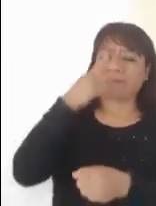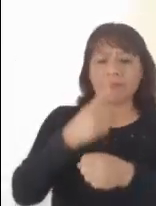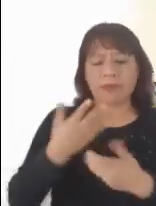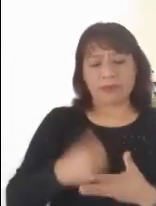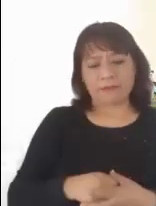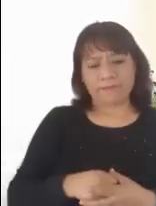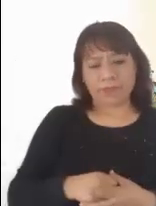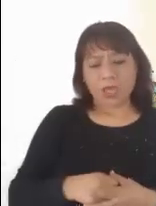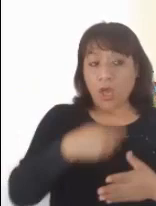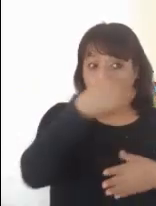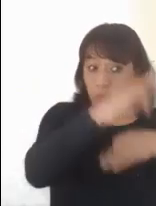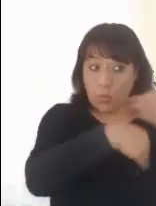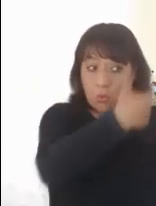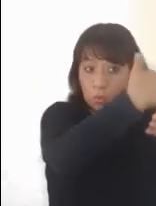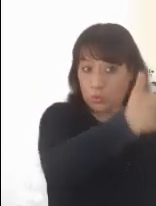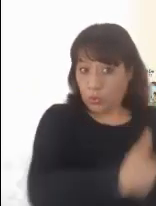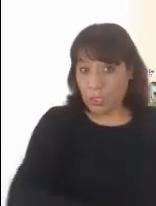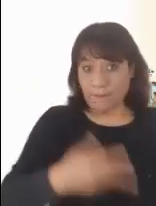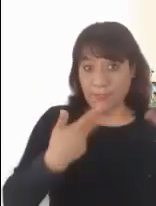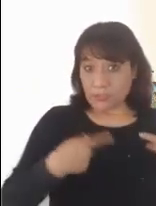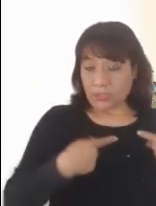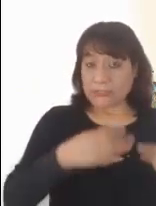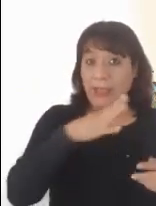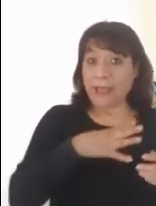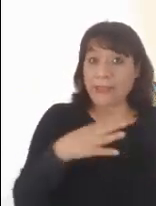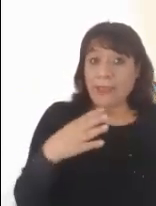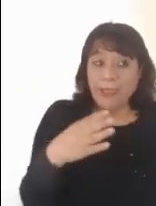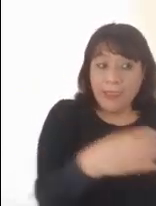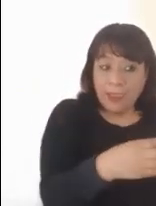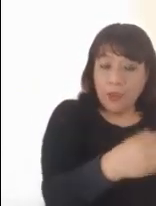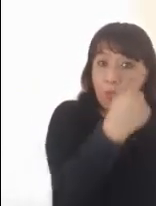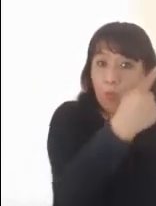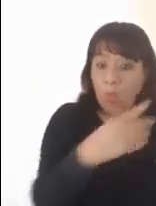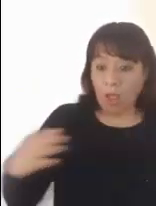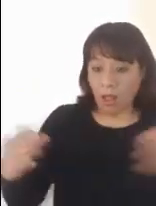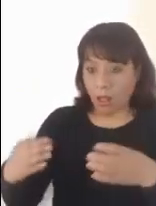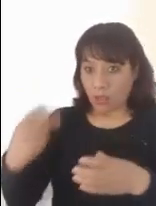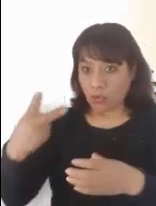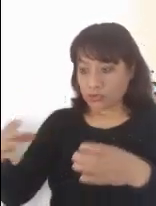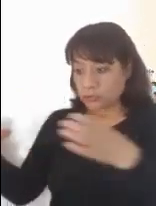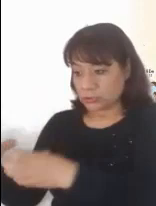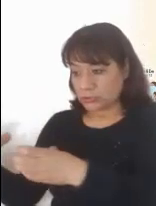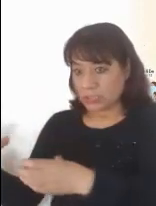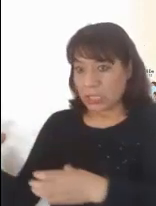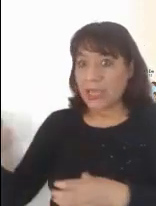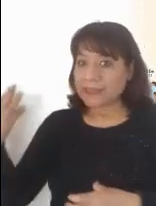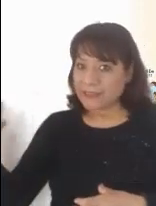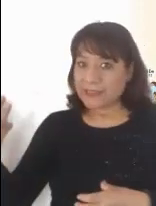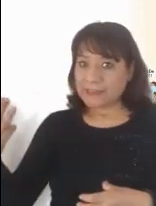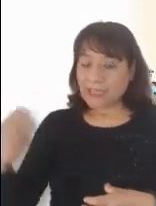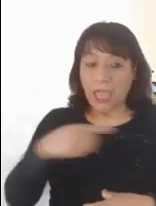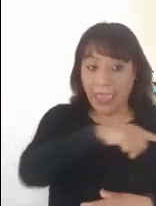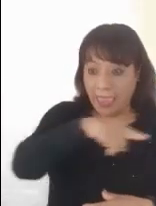dice algo. Tres secciones de 14 nombres, cada una, indica que el Mesías no llega por